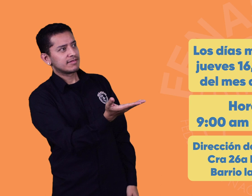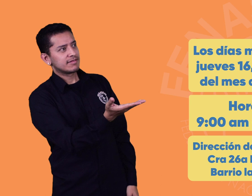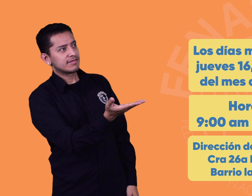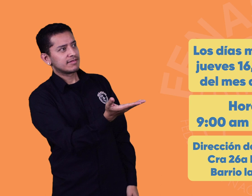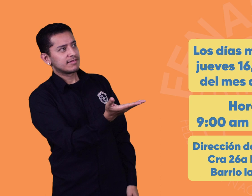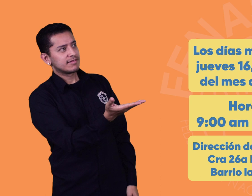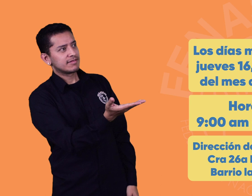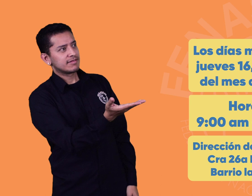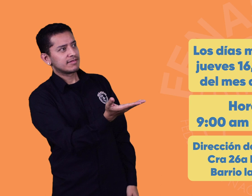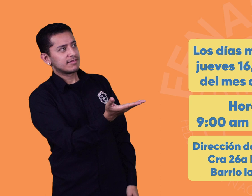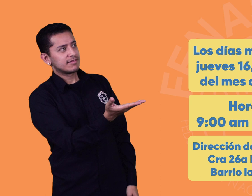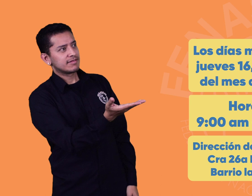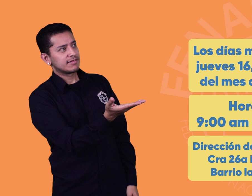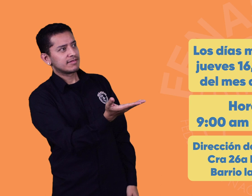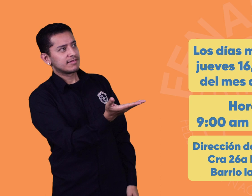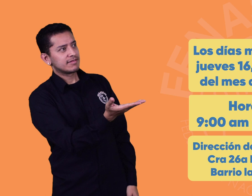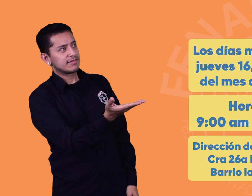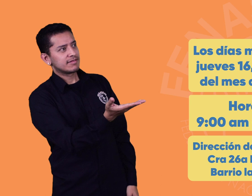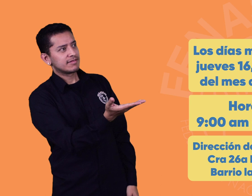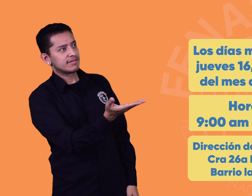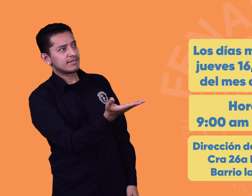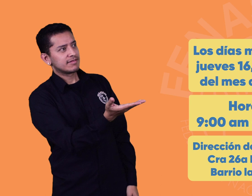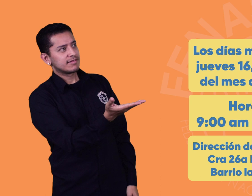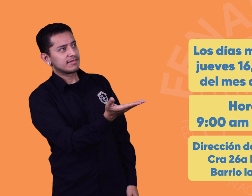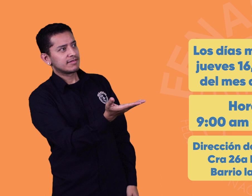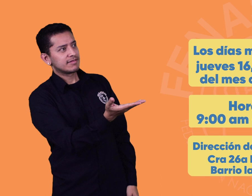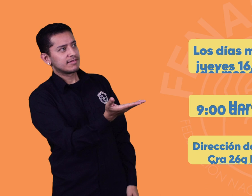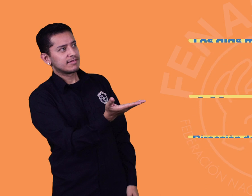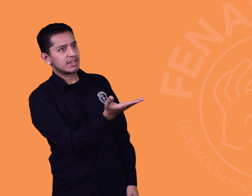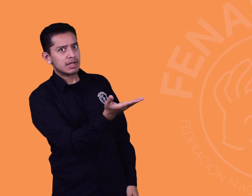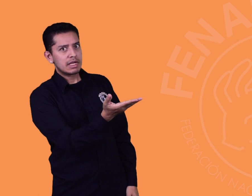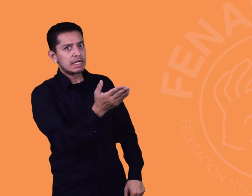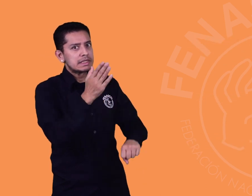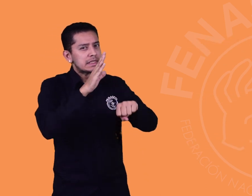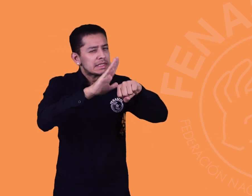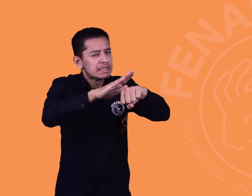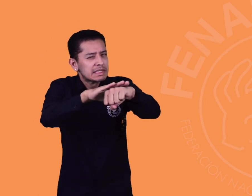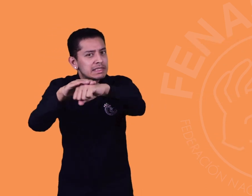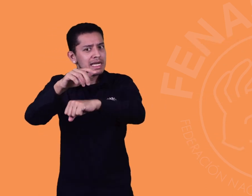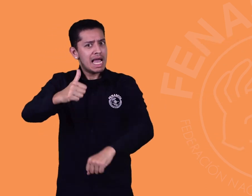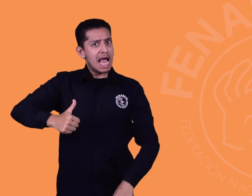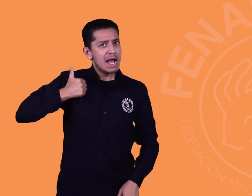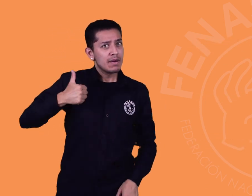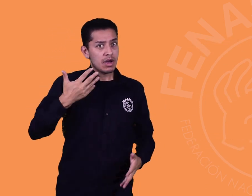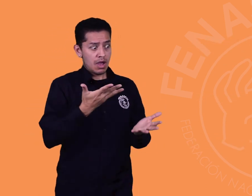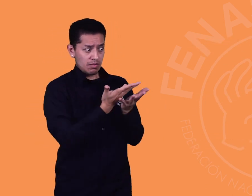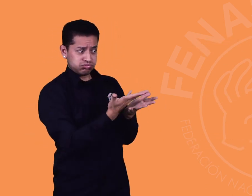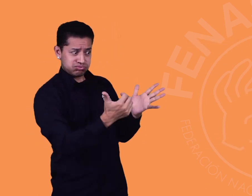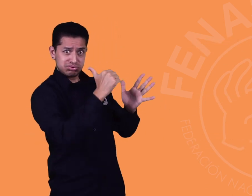Fenascol es Carrera 26A, número 39B15, Barrio La Soledad. No dejes pasar esta oportunidad. Nuestros